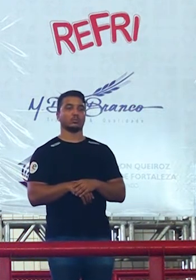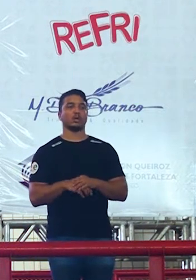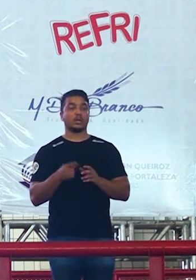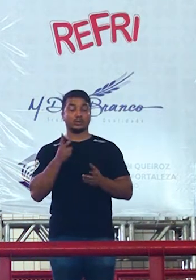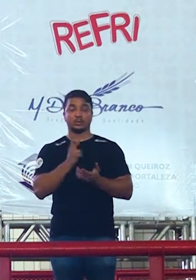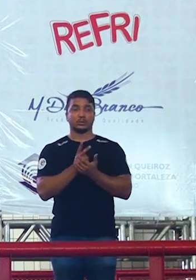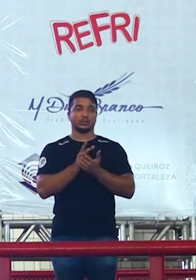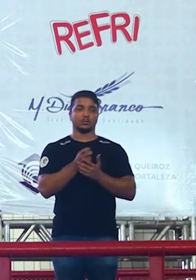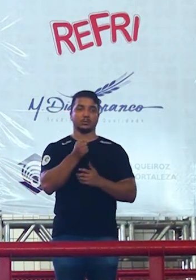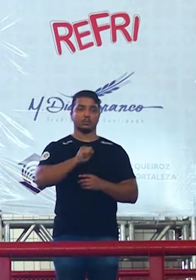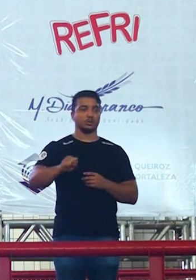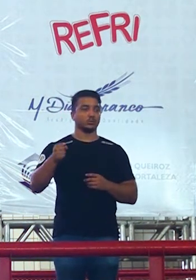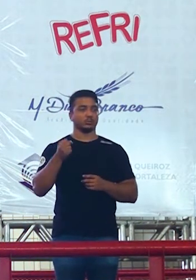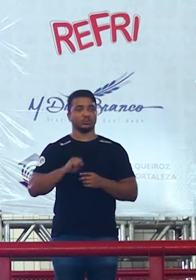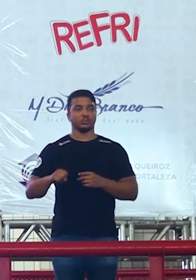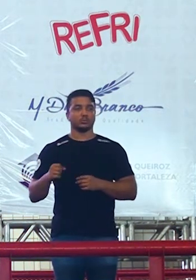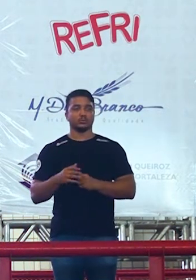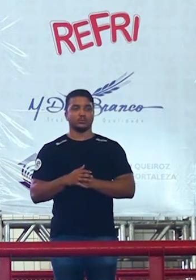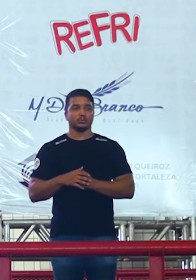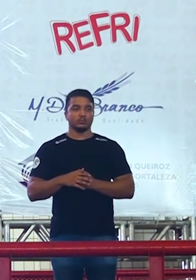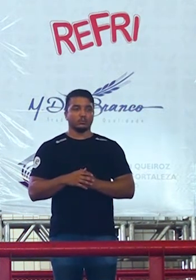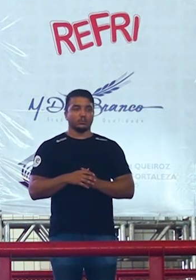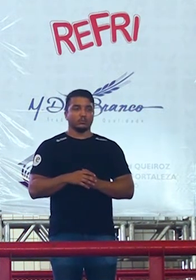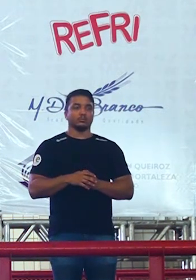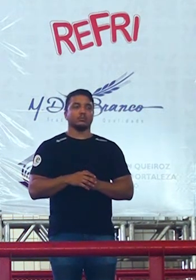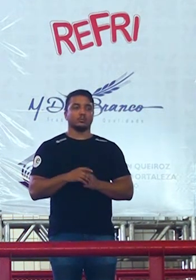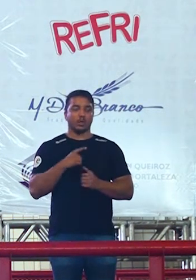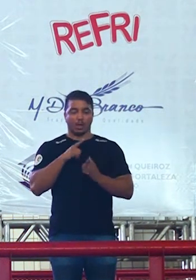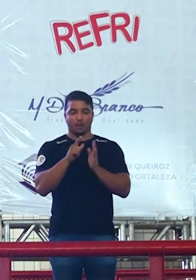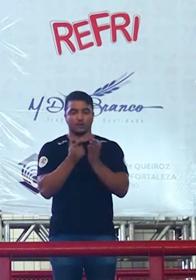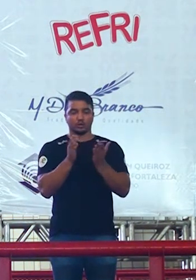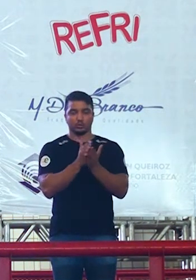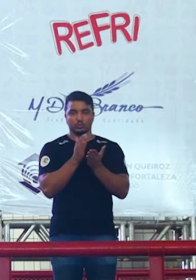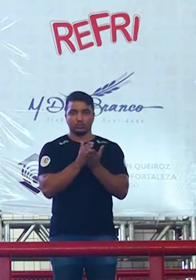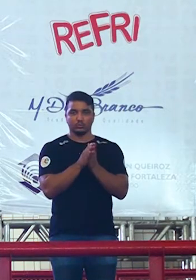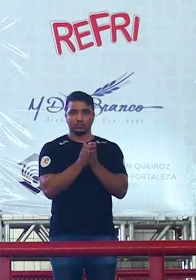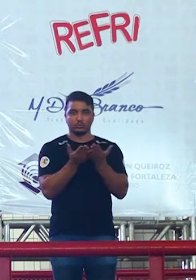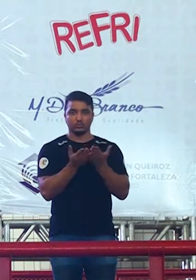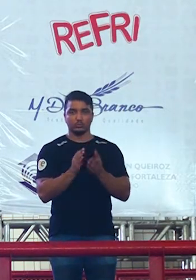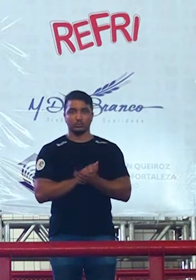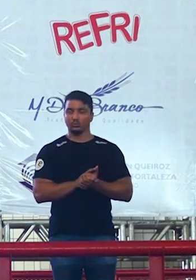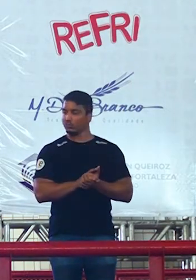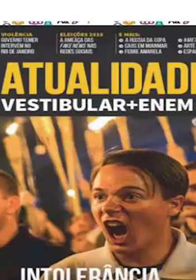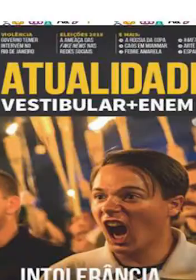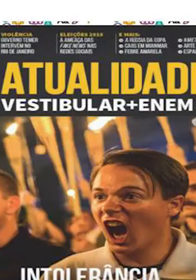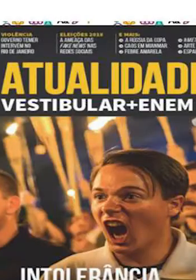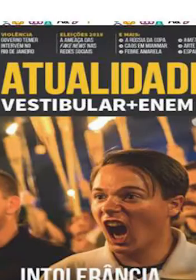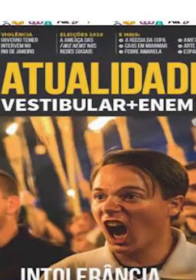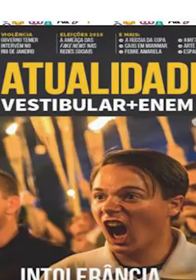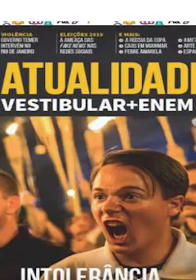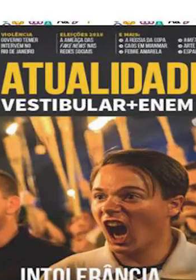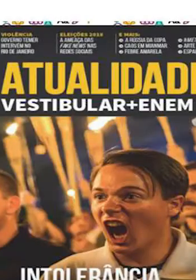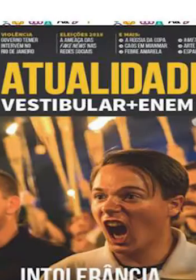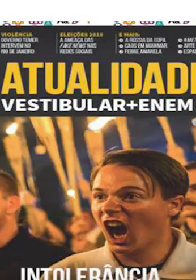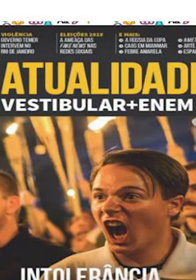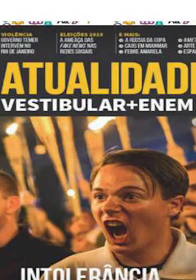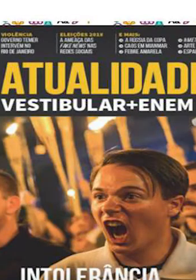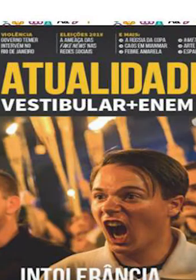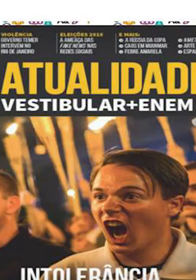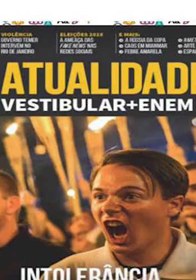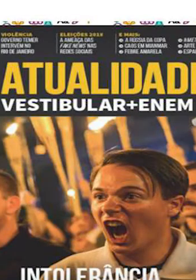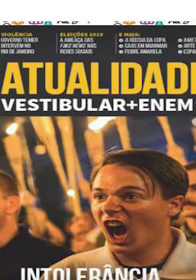semestral tá e a deste ano chegou segunda está aí na capa